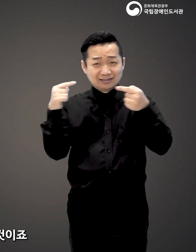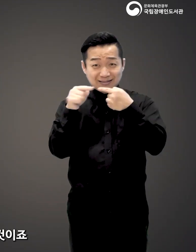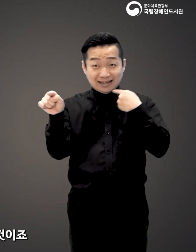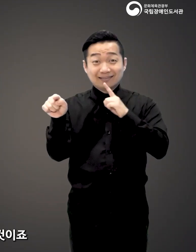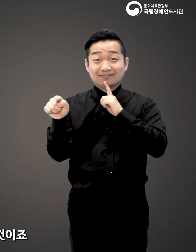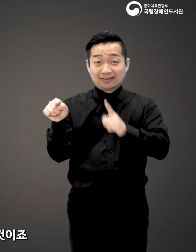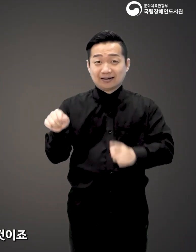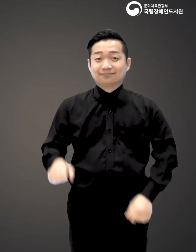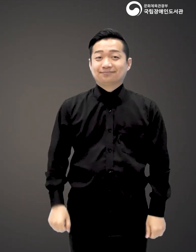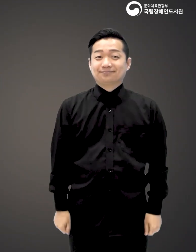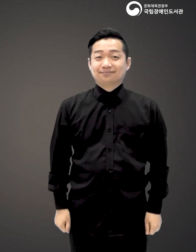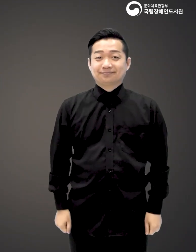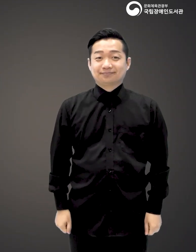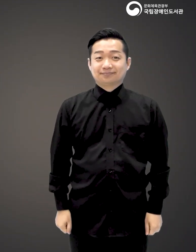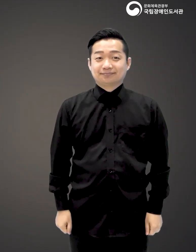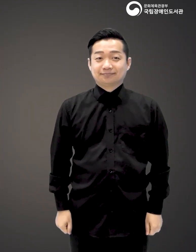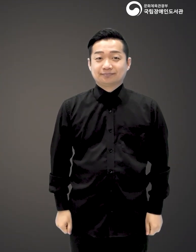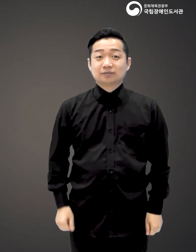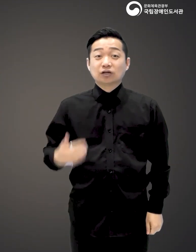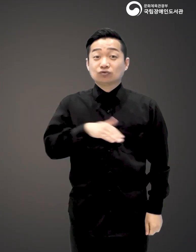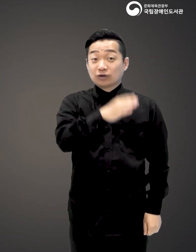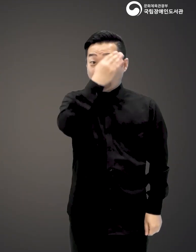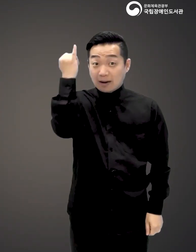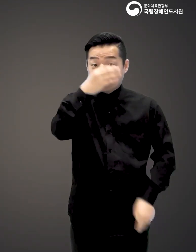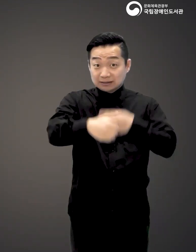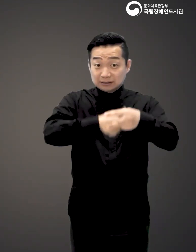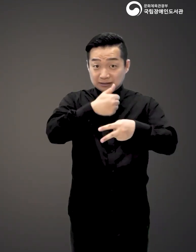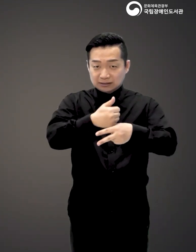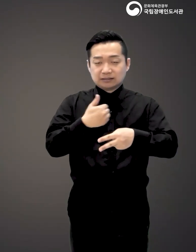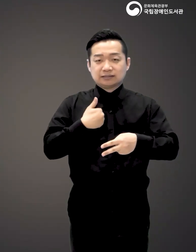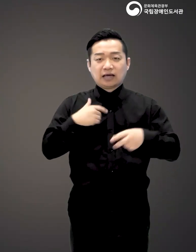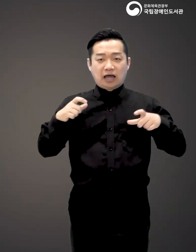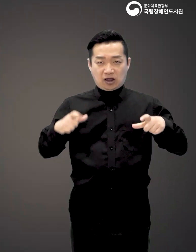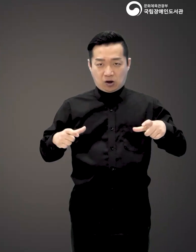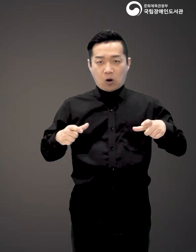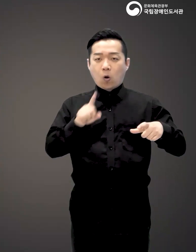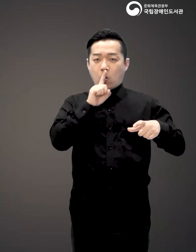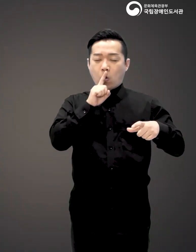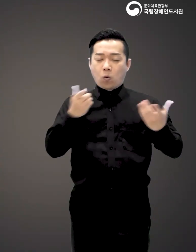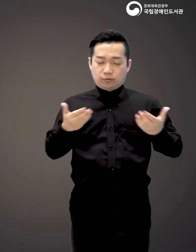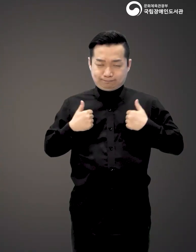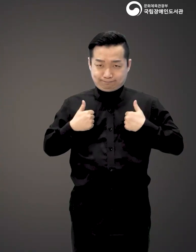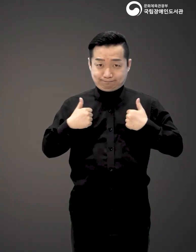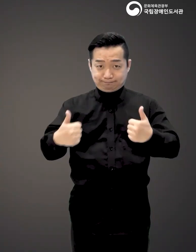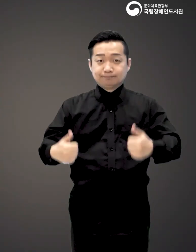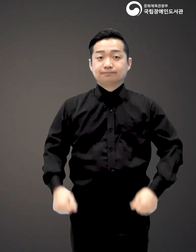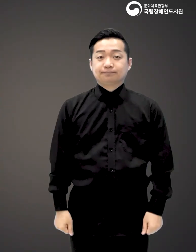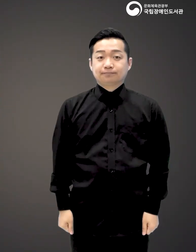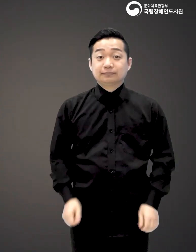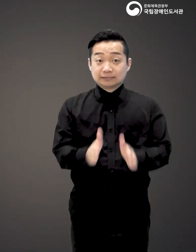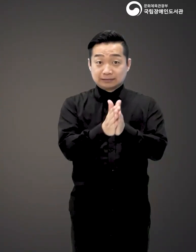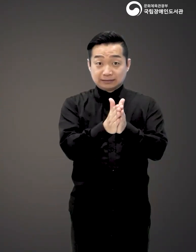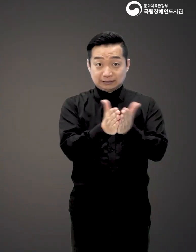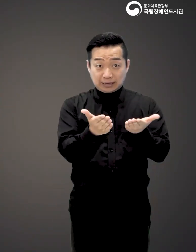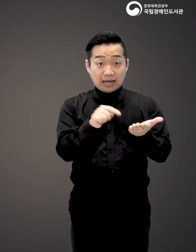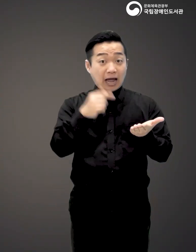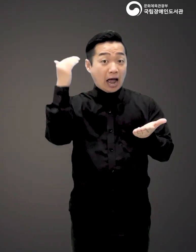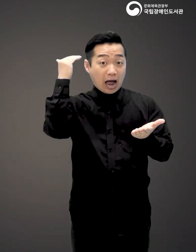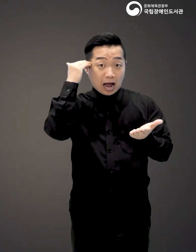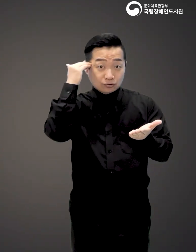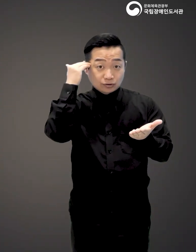뜻과는 전혀 다른 것이죠 이런 우리 할머니 신들은 자신의 영역에서 조용히 할 일을 합니다 책